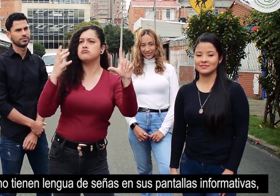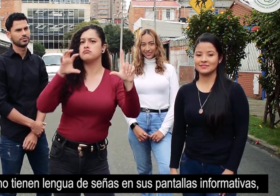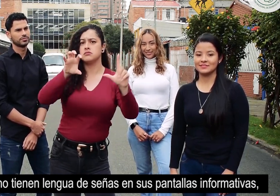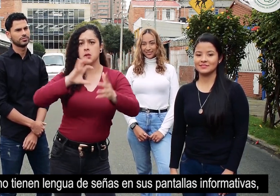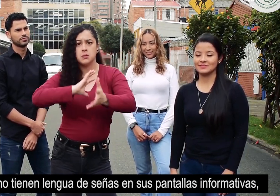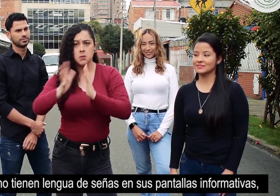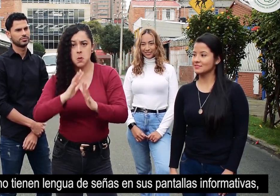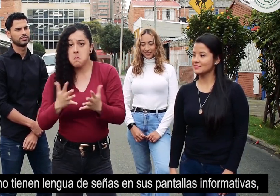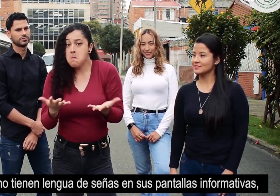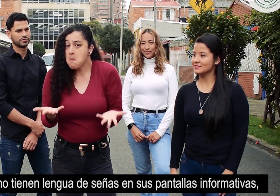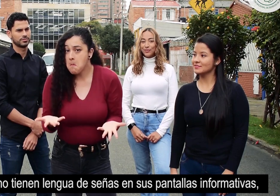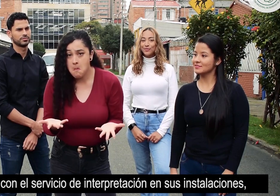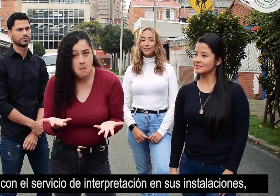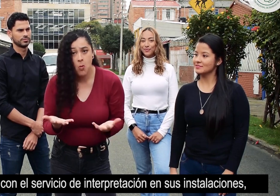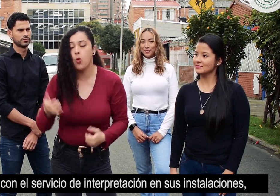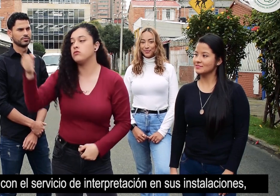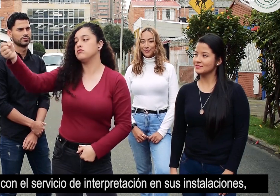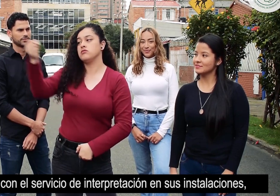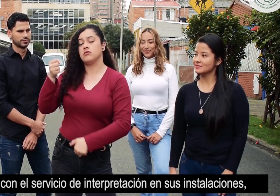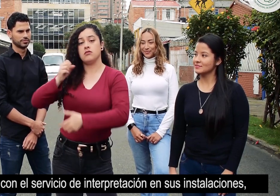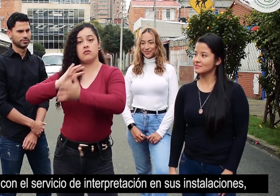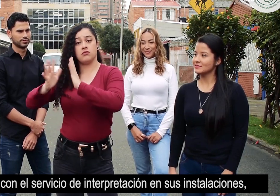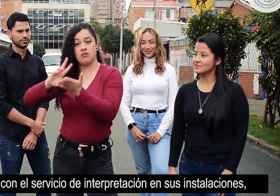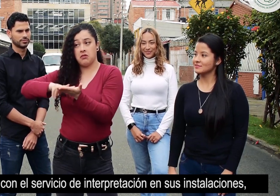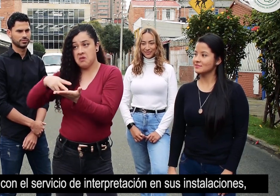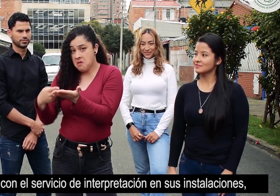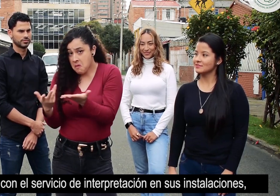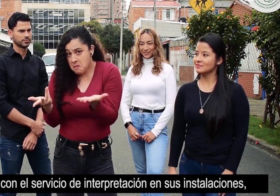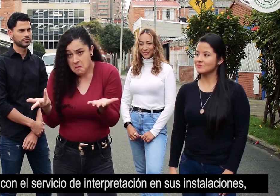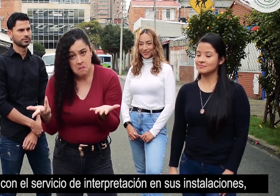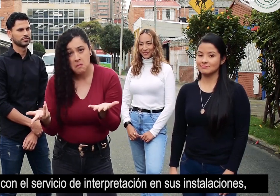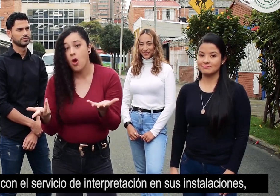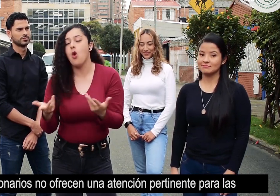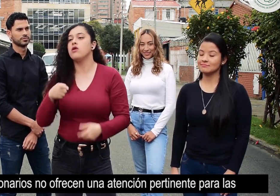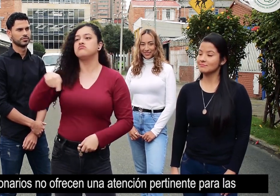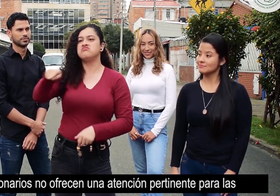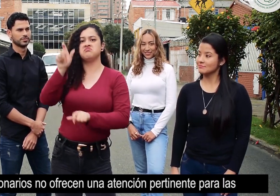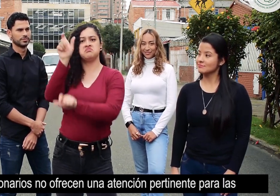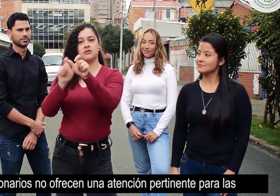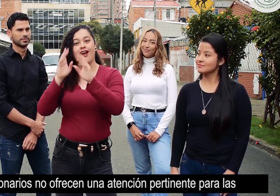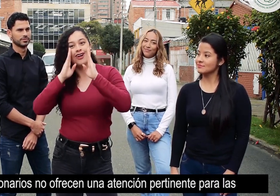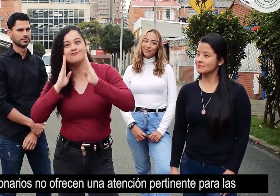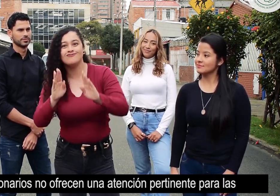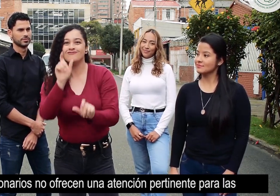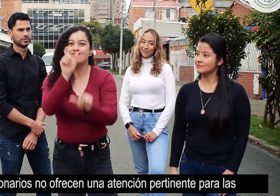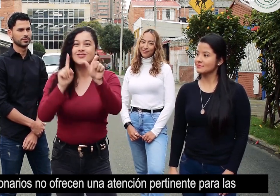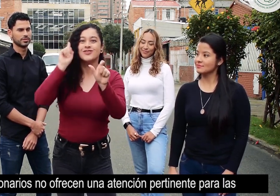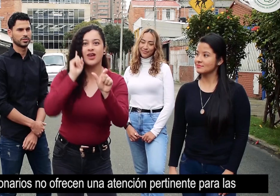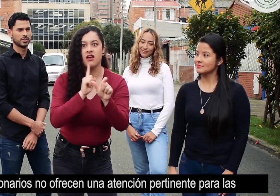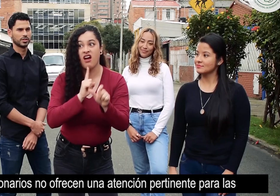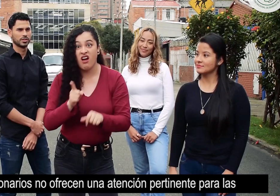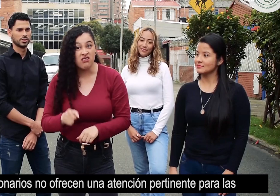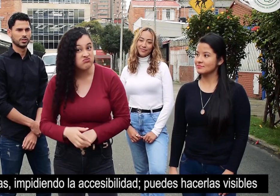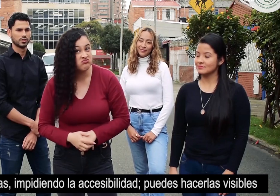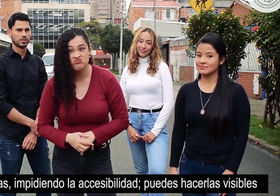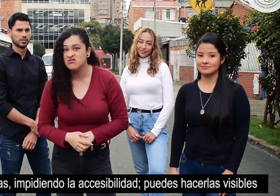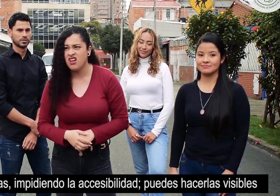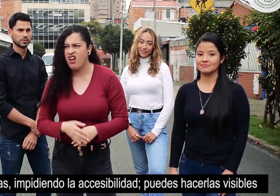pantallas informativas, no cuentan con el servicio de interpretación en sus instalaciones, sus funcionarios no ofrecen una atención pertinente para las